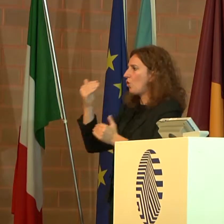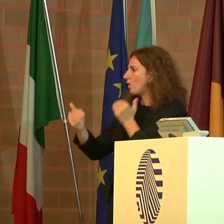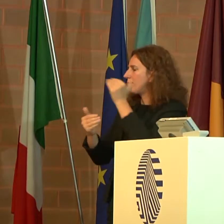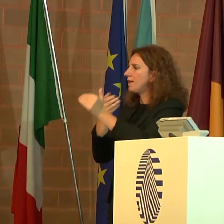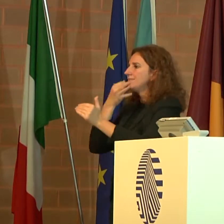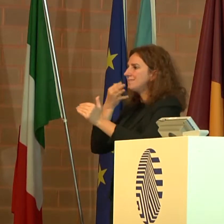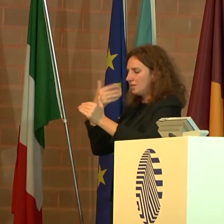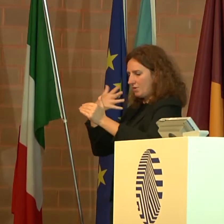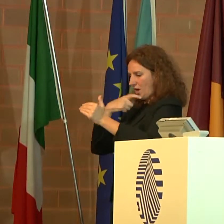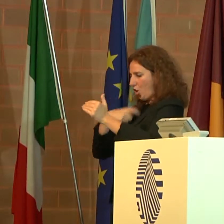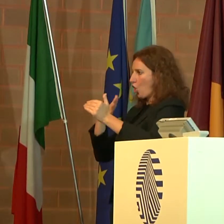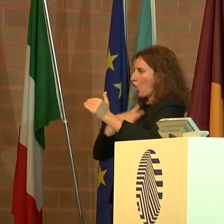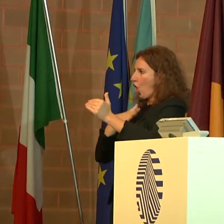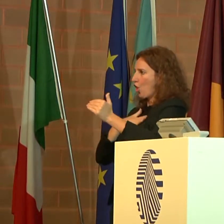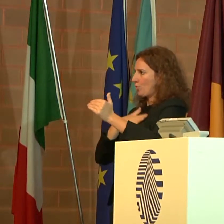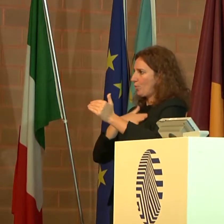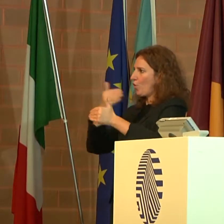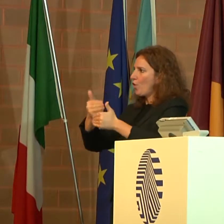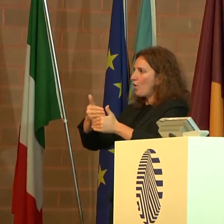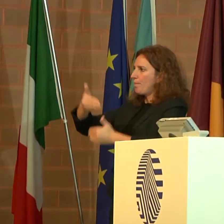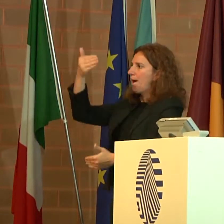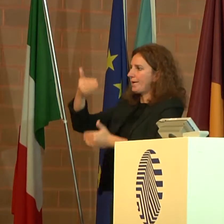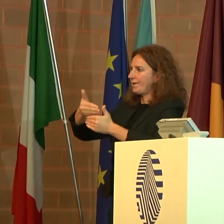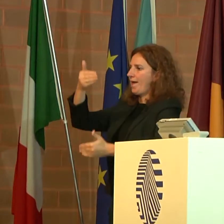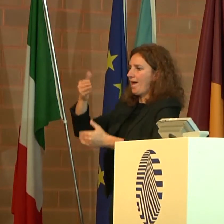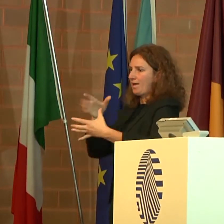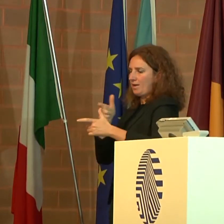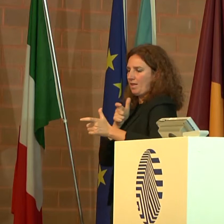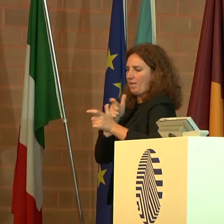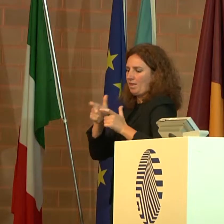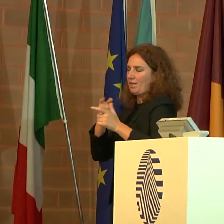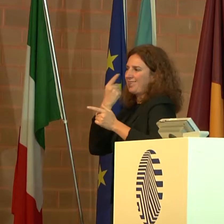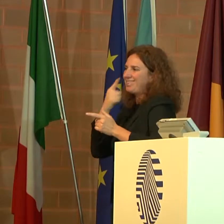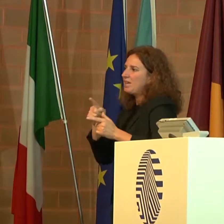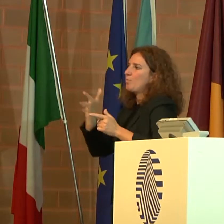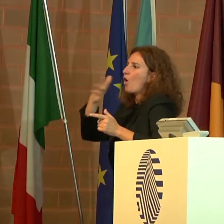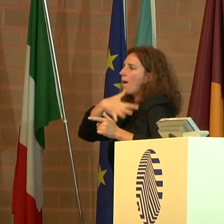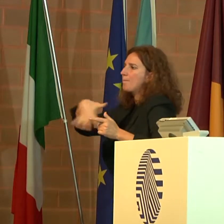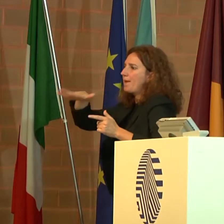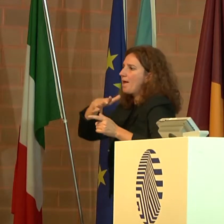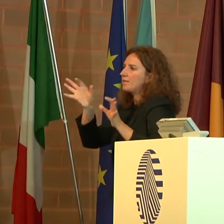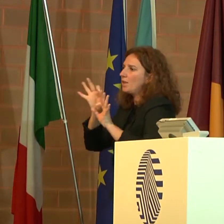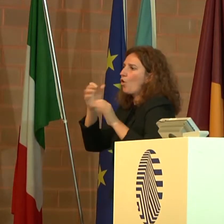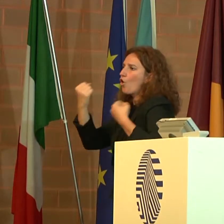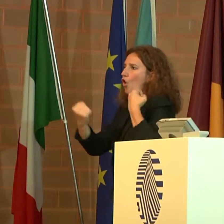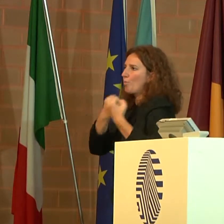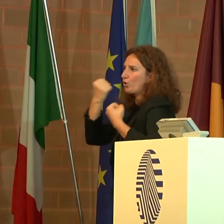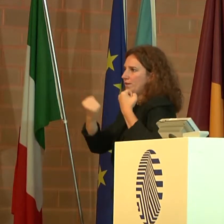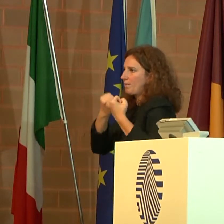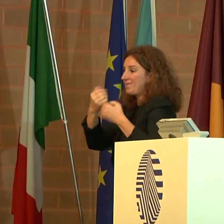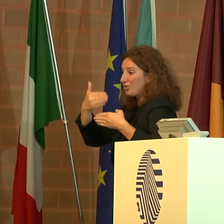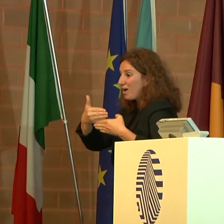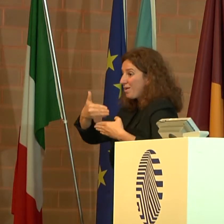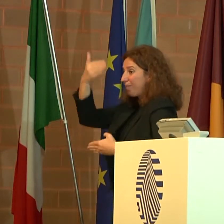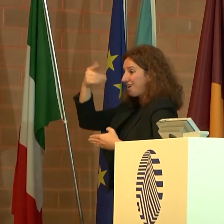e le barriere, barriere comportamentali e barriere ambientali. Sono proprio tali barriere, causate anche